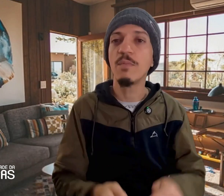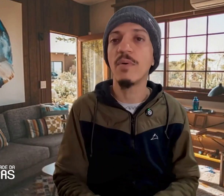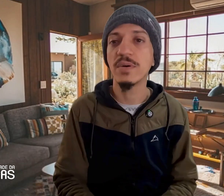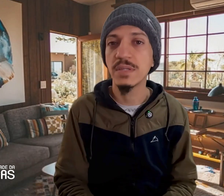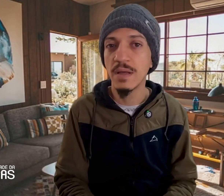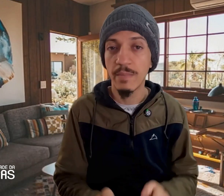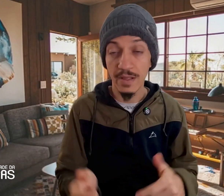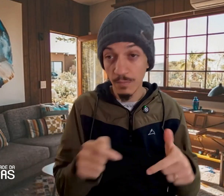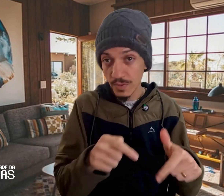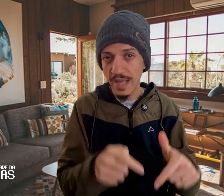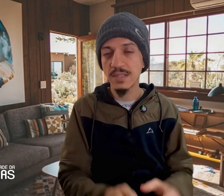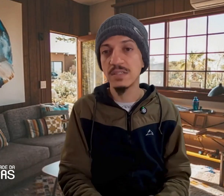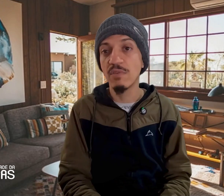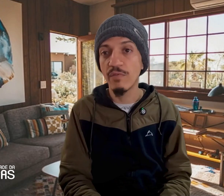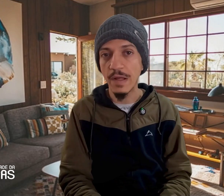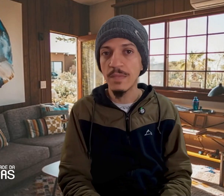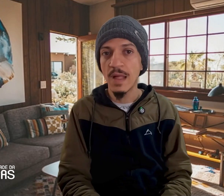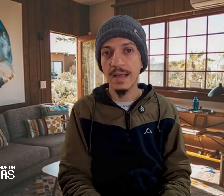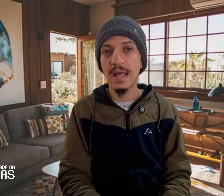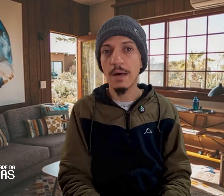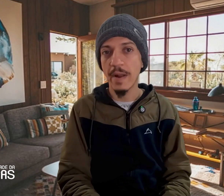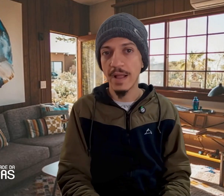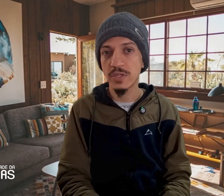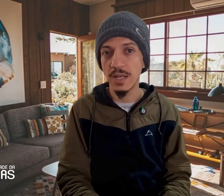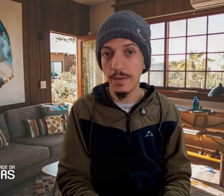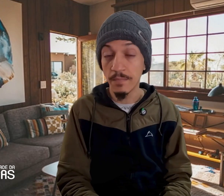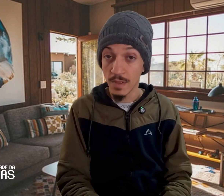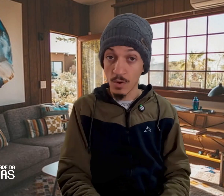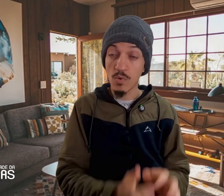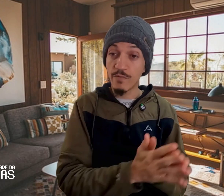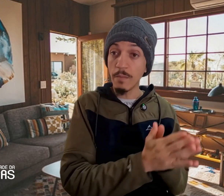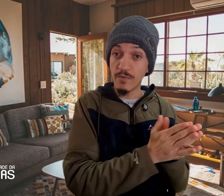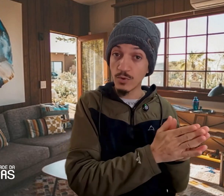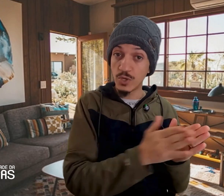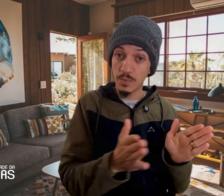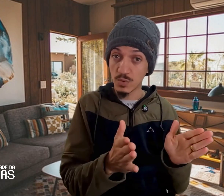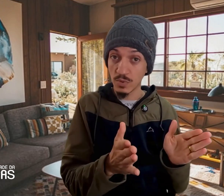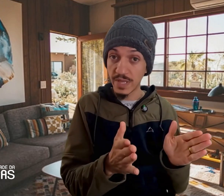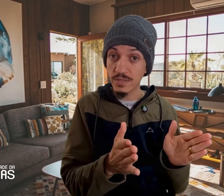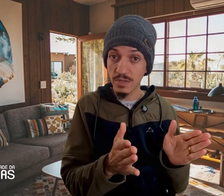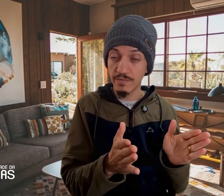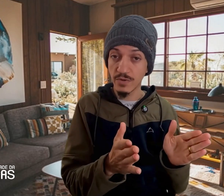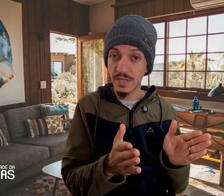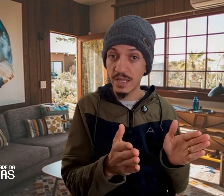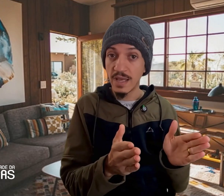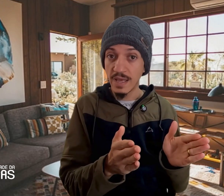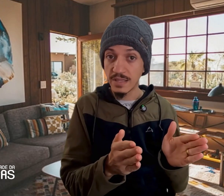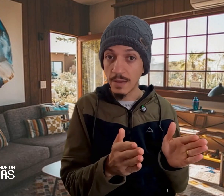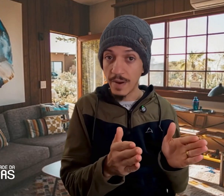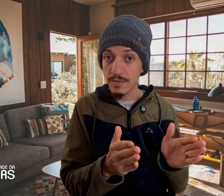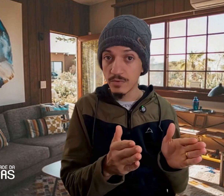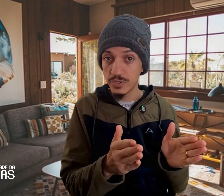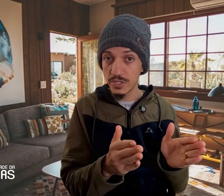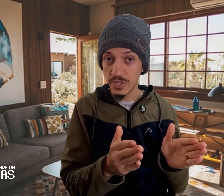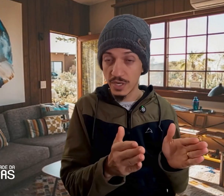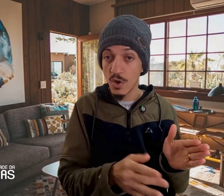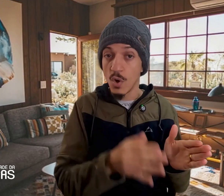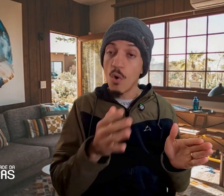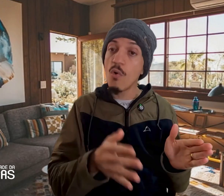pudesse desenvolver aquela prática ali. Então, conforme for o tipo de contexto que você interpreta no dia a dia, ou o